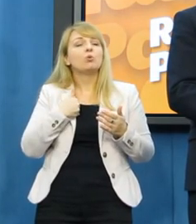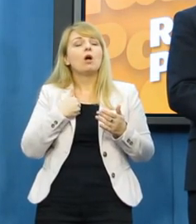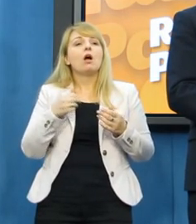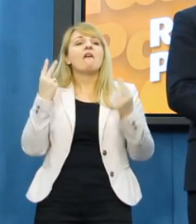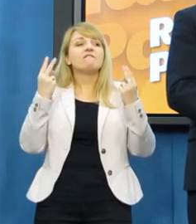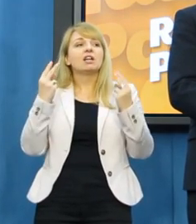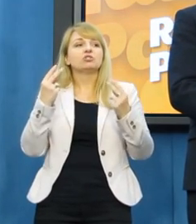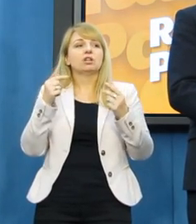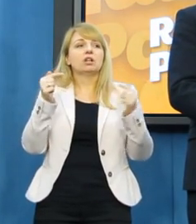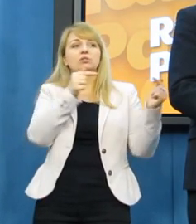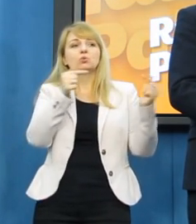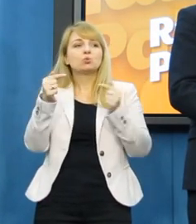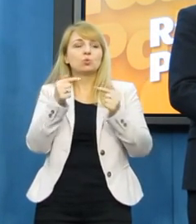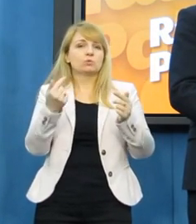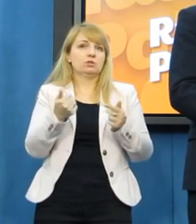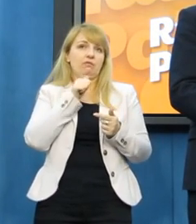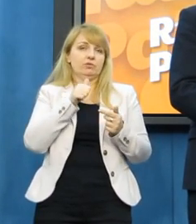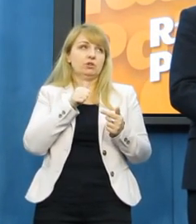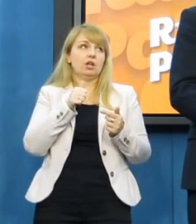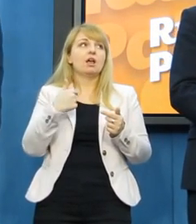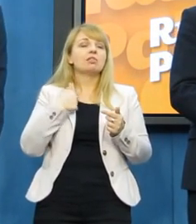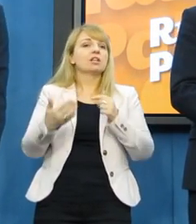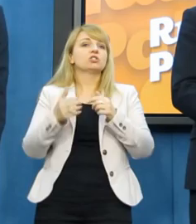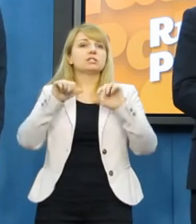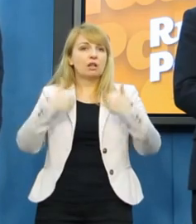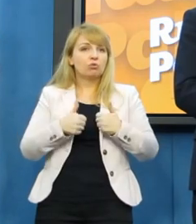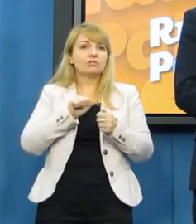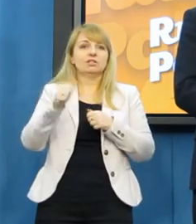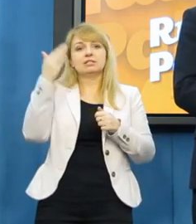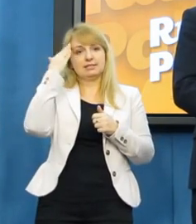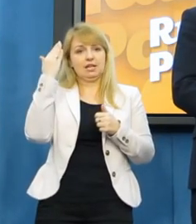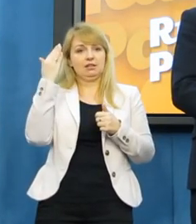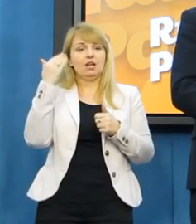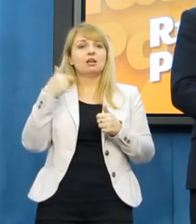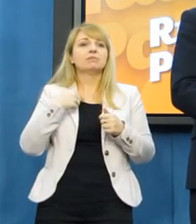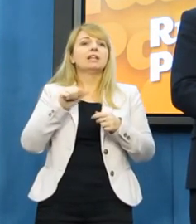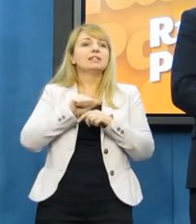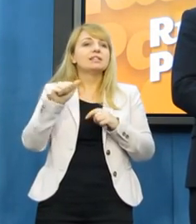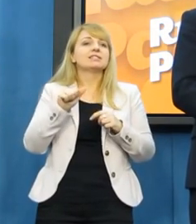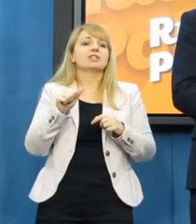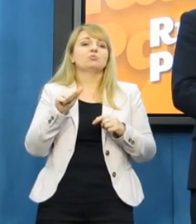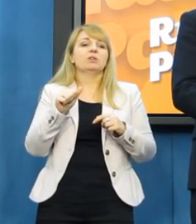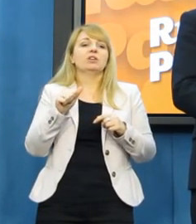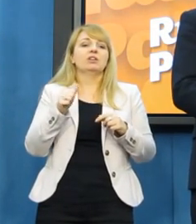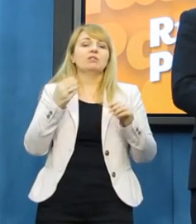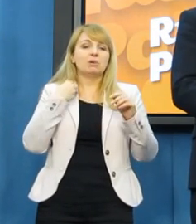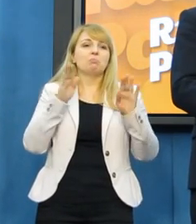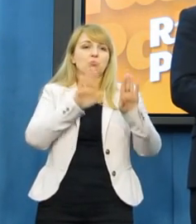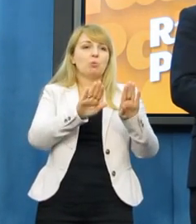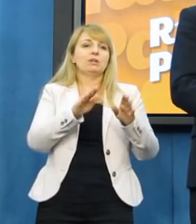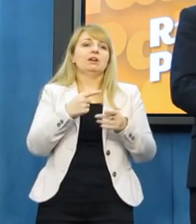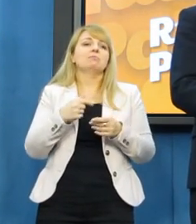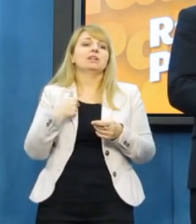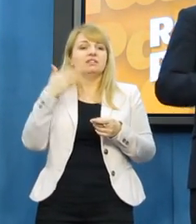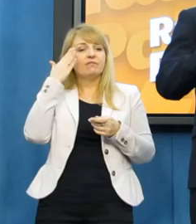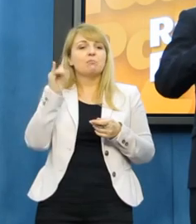Nie byłem, ale po pierwsze myślę, stanowisko jest znane w tej sprawie. jesteśmy właśnie zwolennikami. Jest znane. Nie, nie wszyscy.